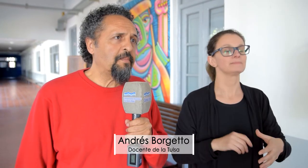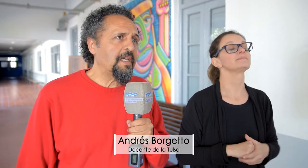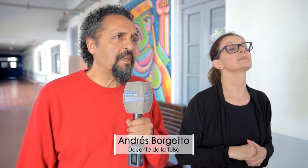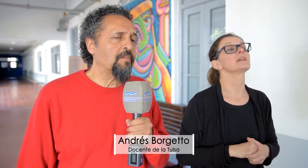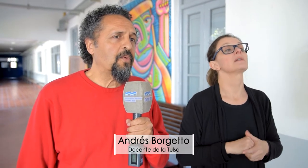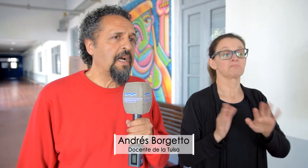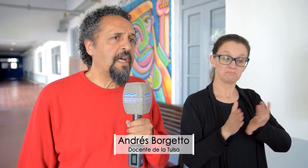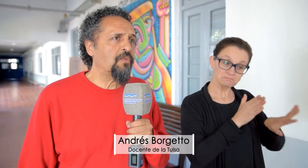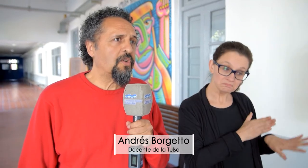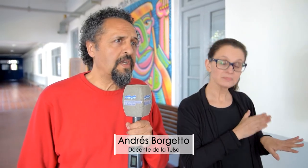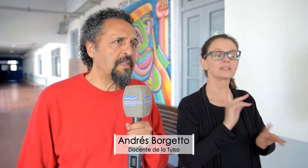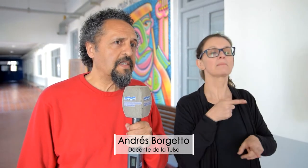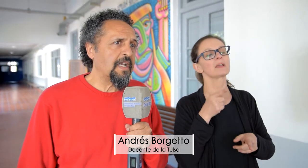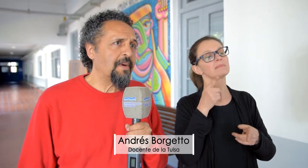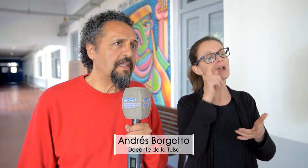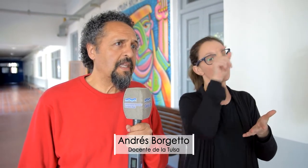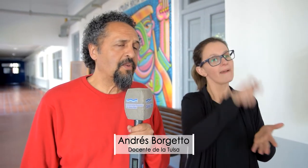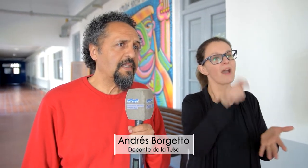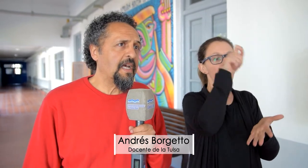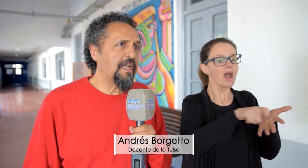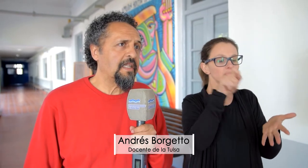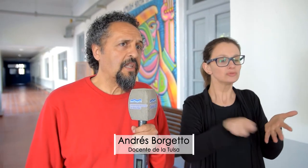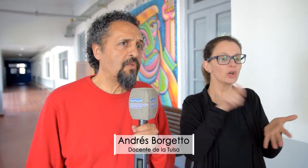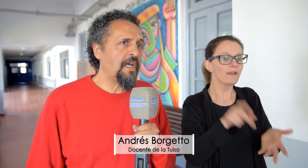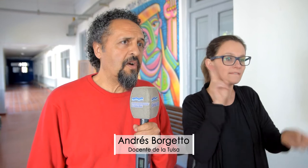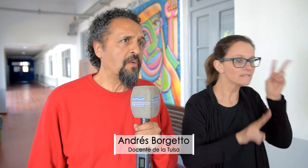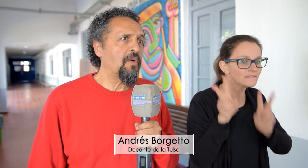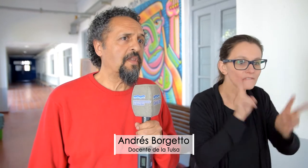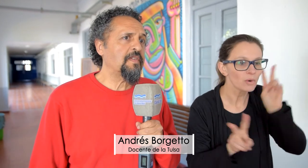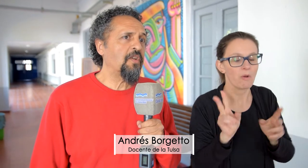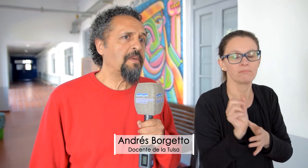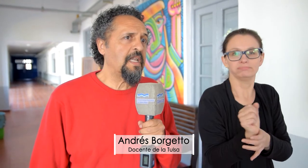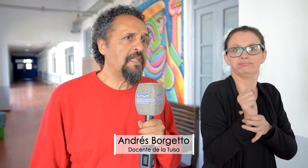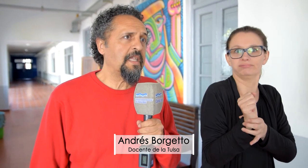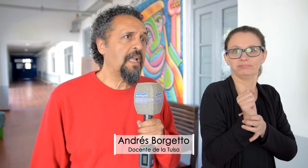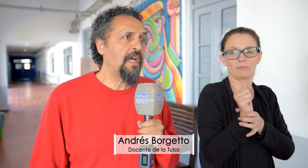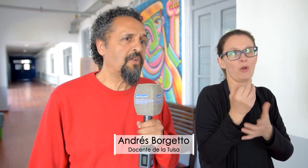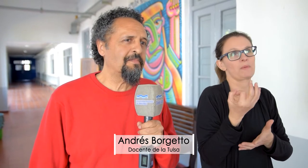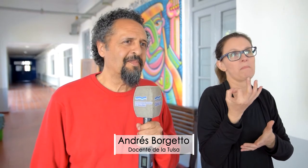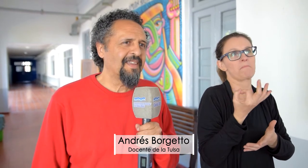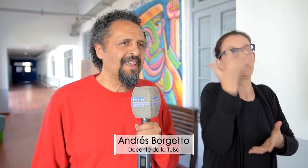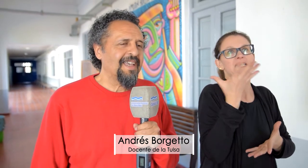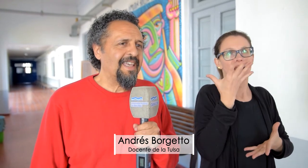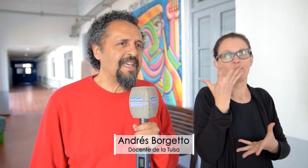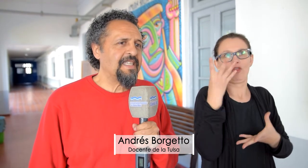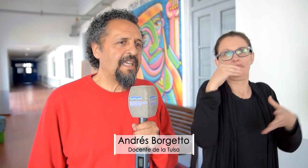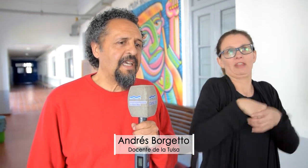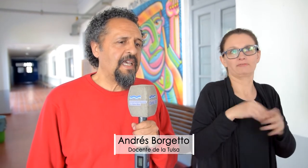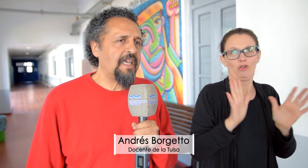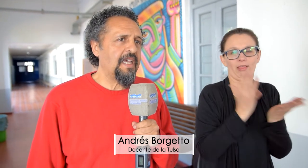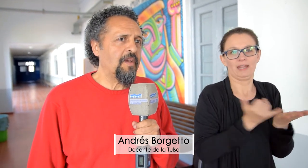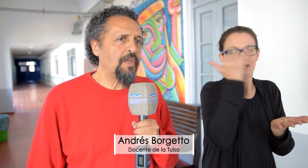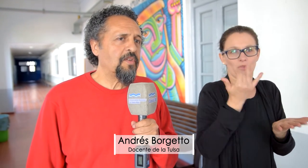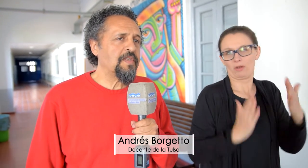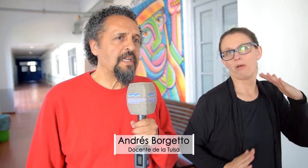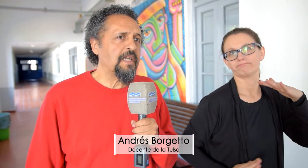lado también buscar autores relevantes de nuestra literatura o como dicen los especialistas del canon, que hacen que